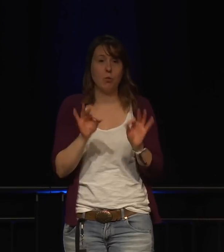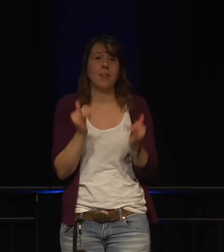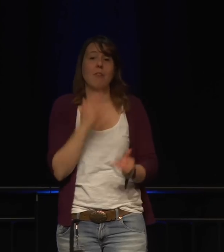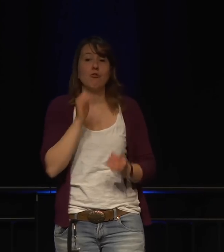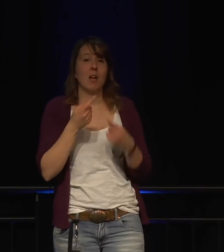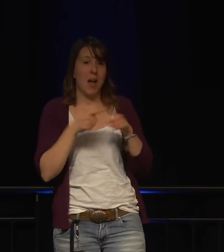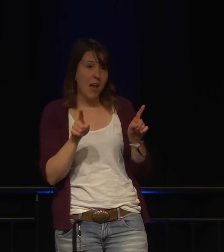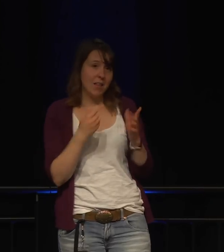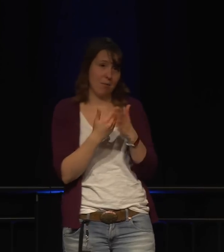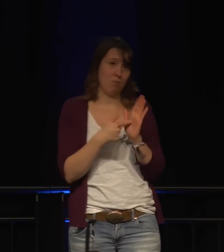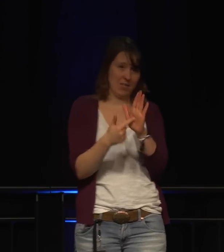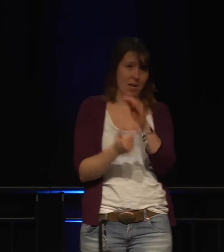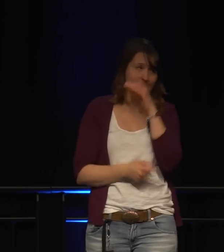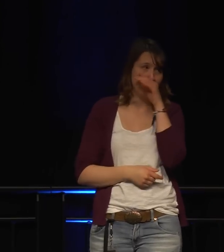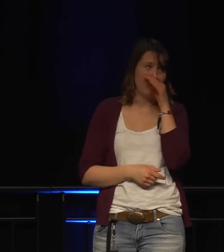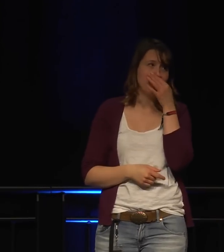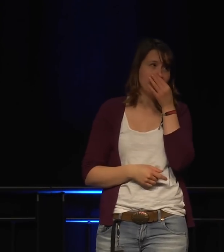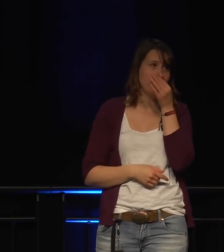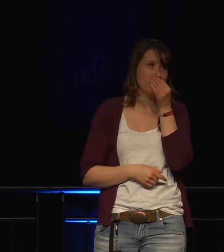Kommen wir zu einem anderen Beispiel.